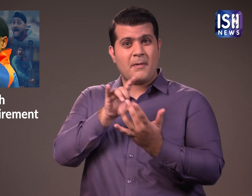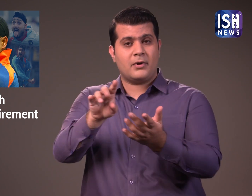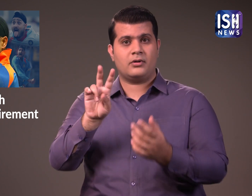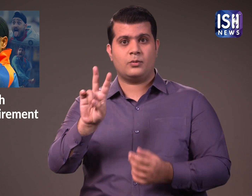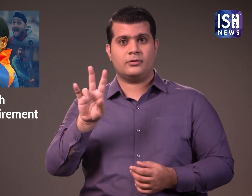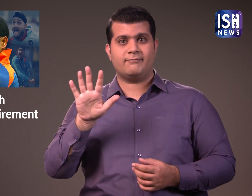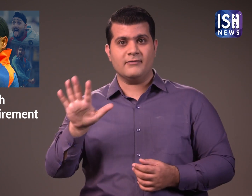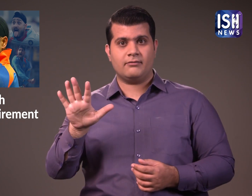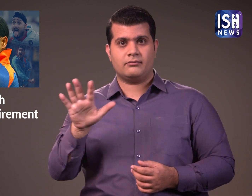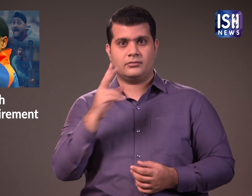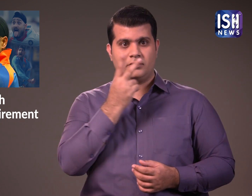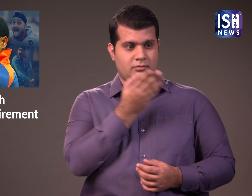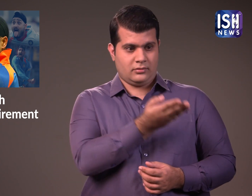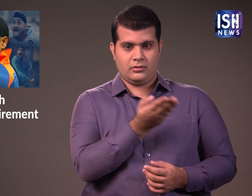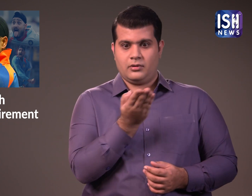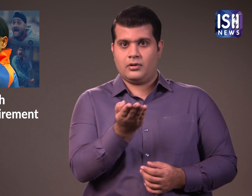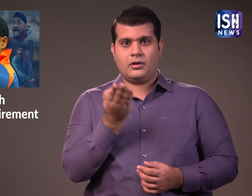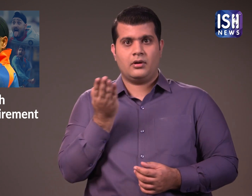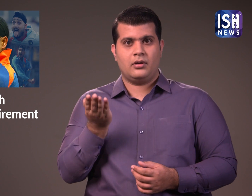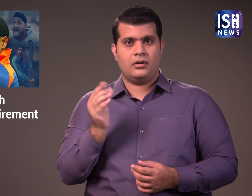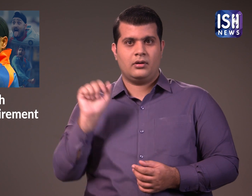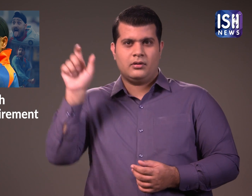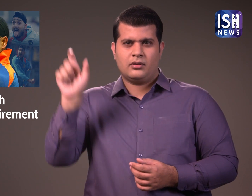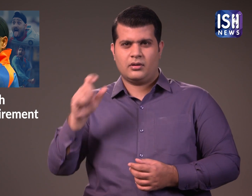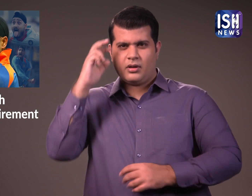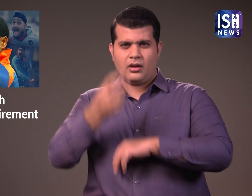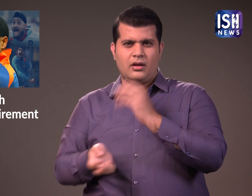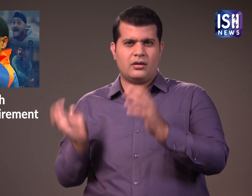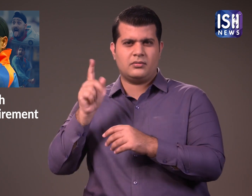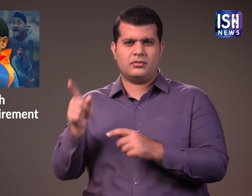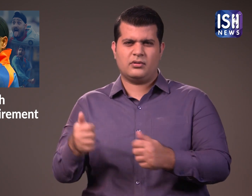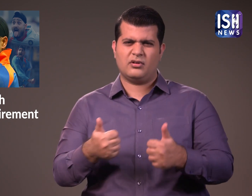वे बेहत प्रतिवाशाली गेंदबाज है